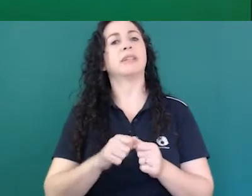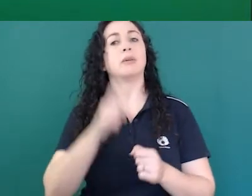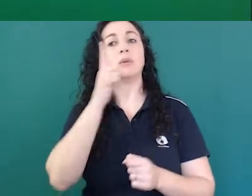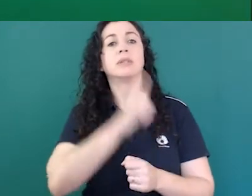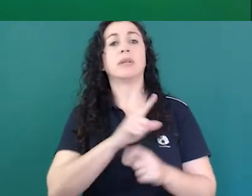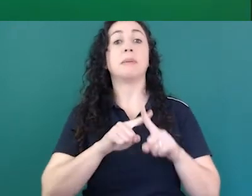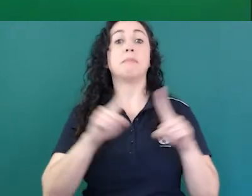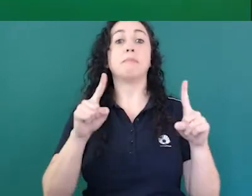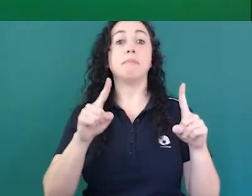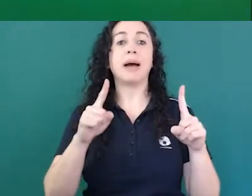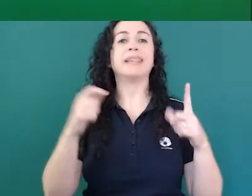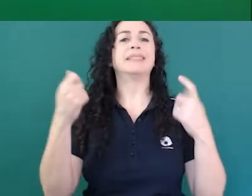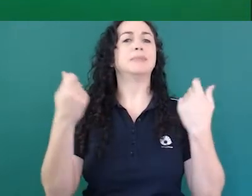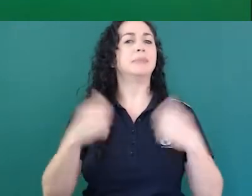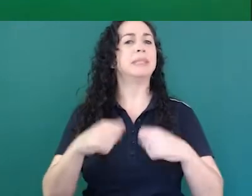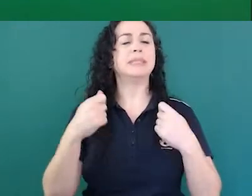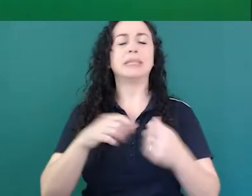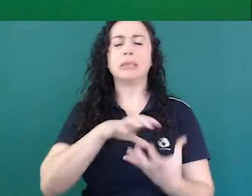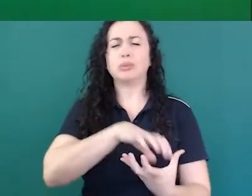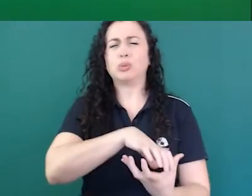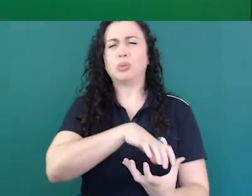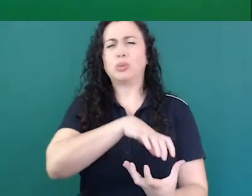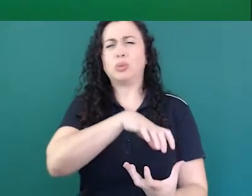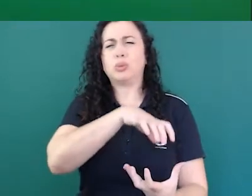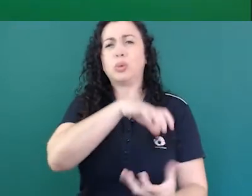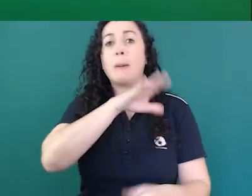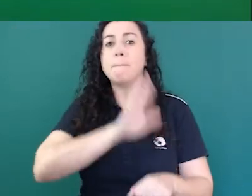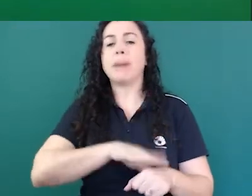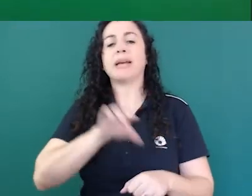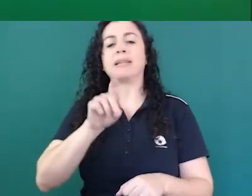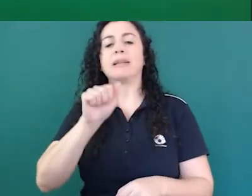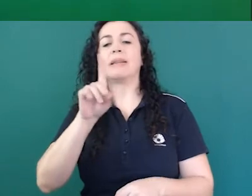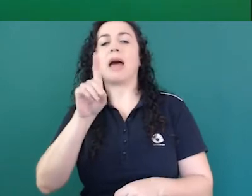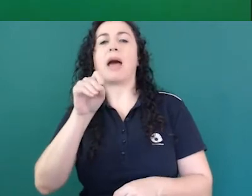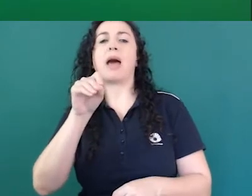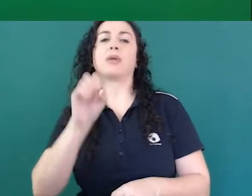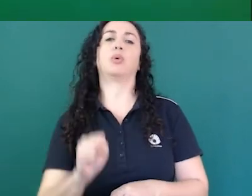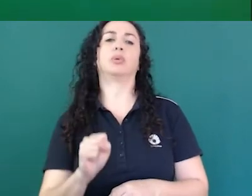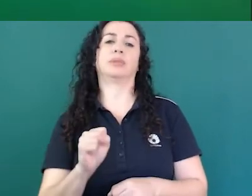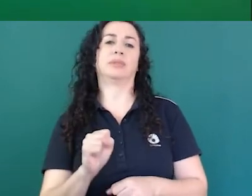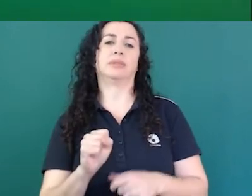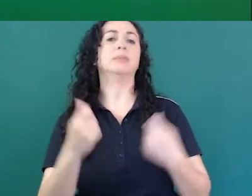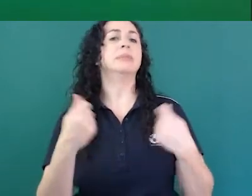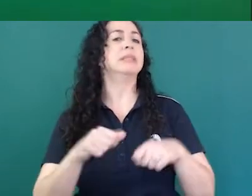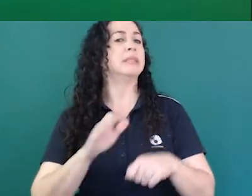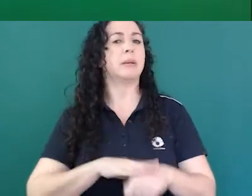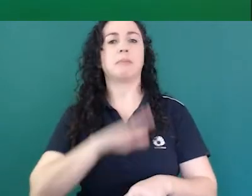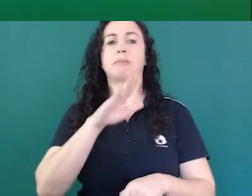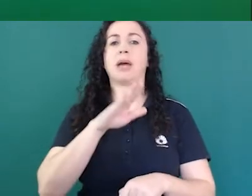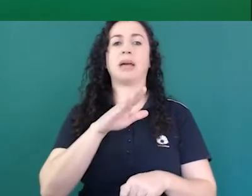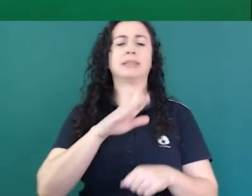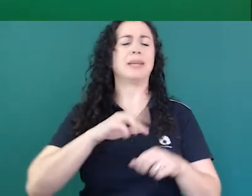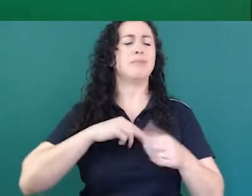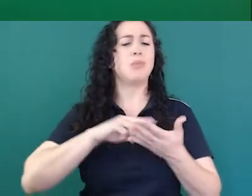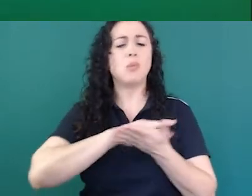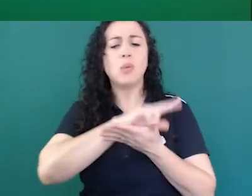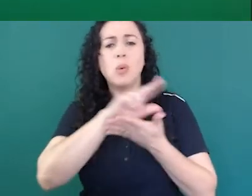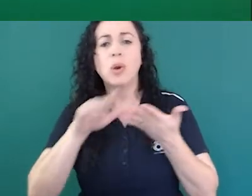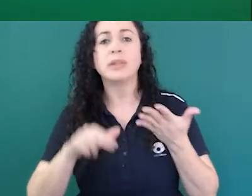de dados nós temos algum dado traduzirmos um livro trazendo algumas poucas coisas mas precisamos coletar mais tudo que a gente